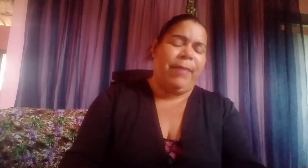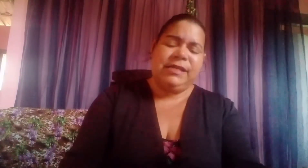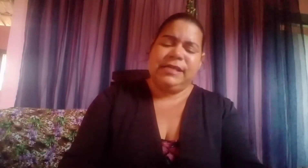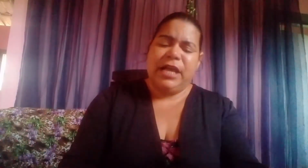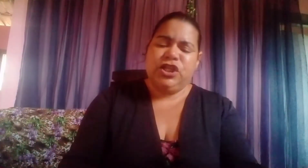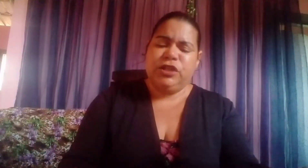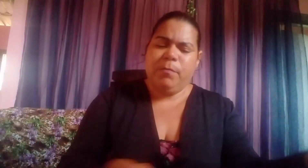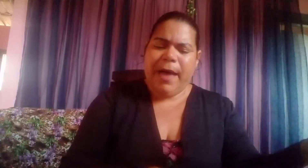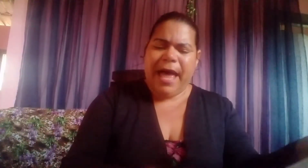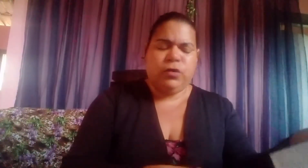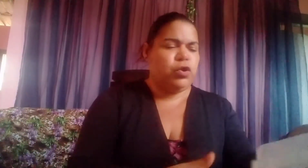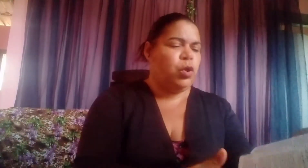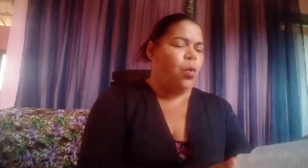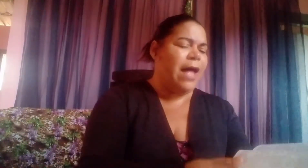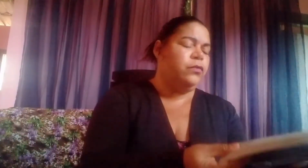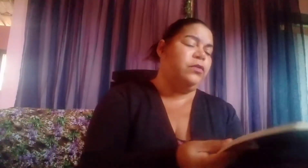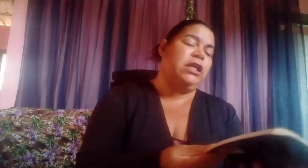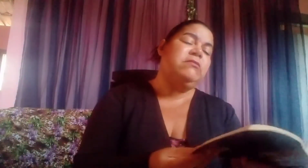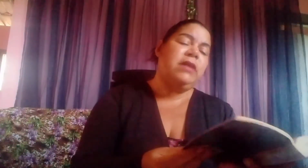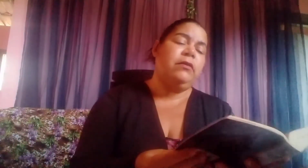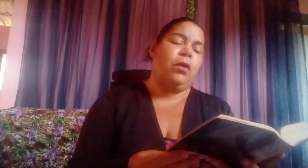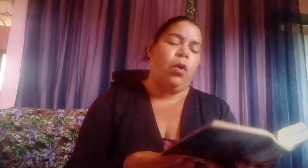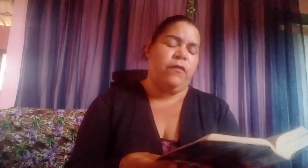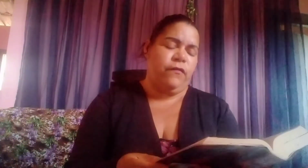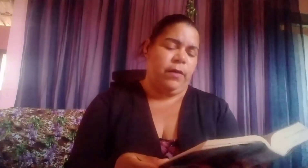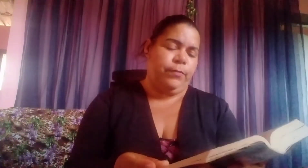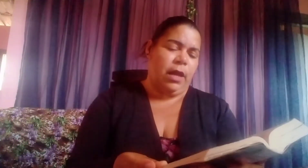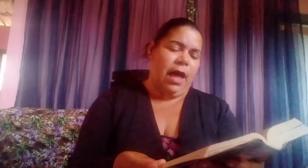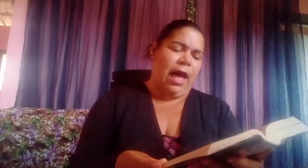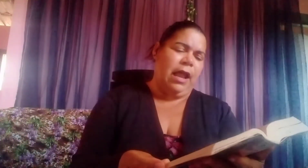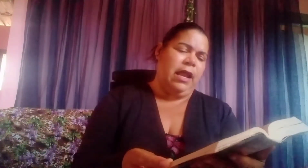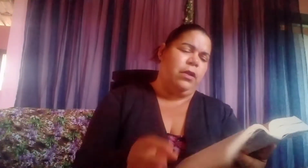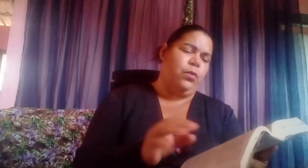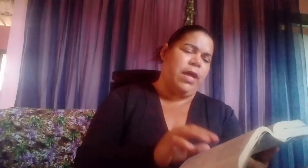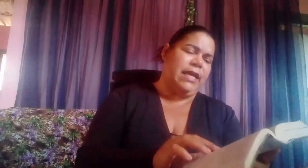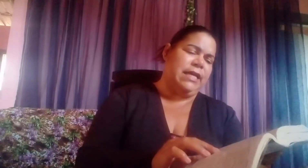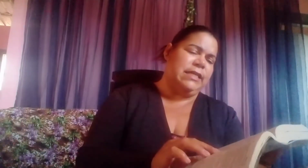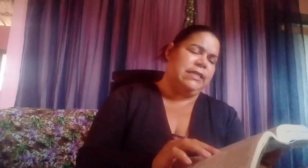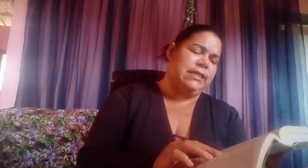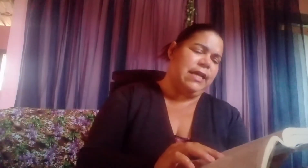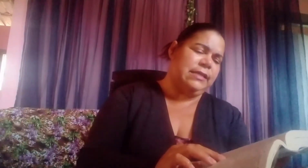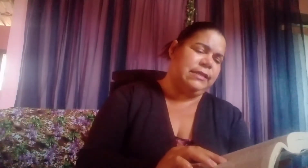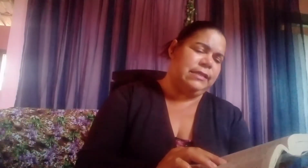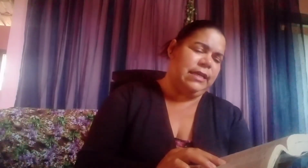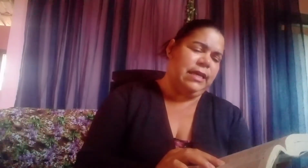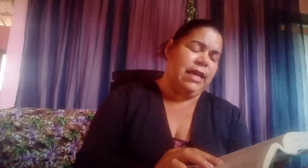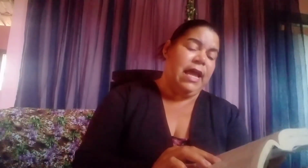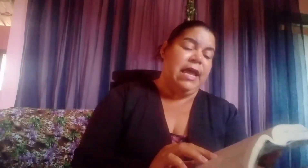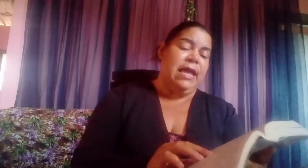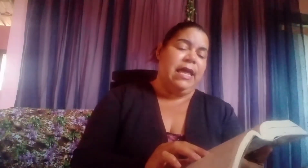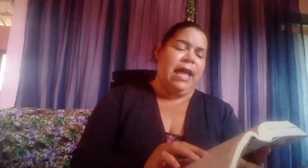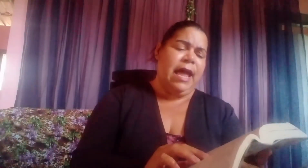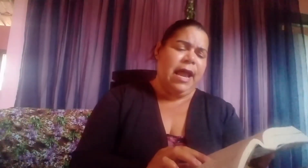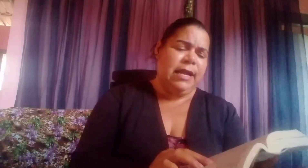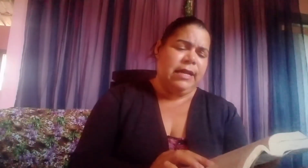passagem de Marcos 4,39. Aleluia! Ele diz assim, e Ele,